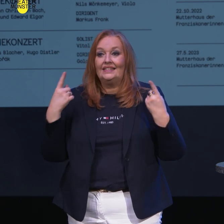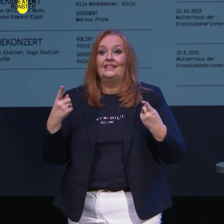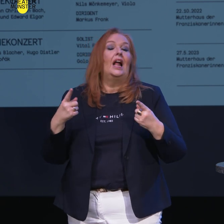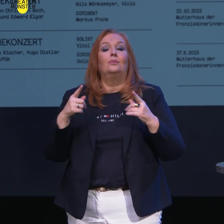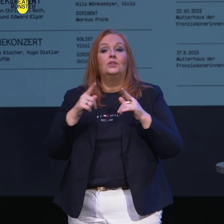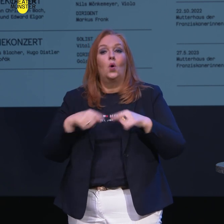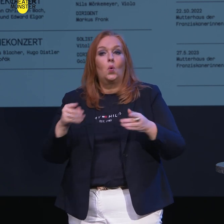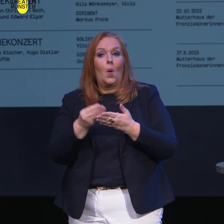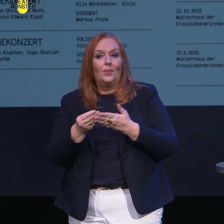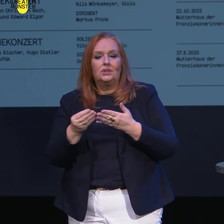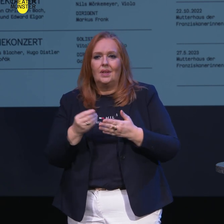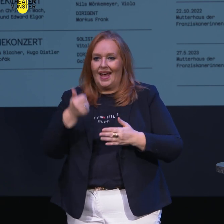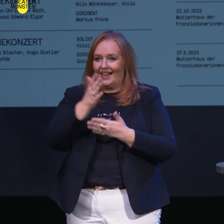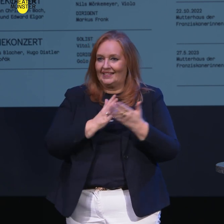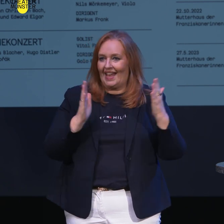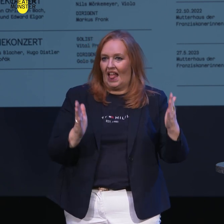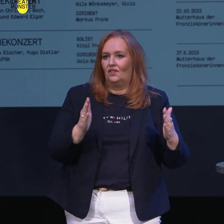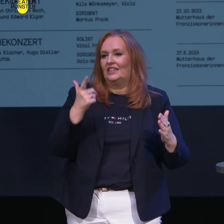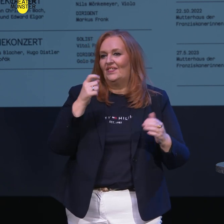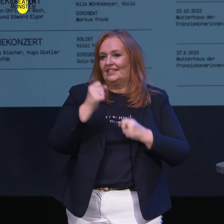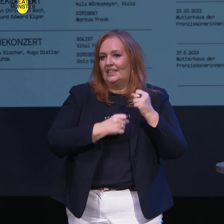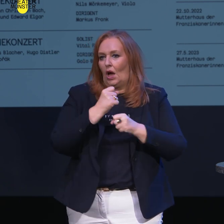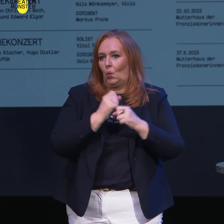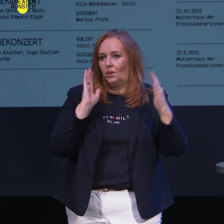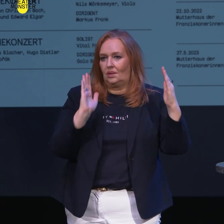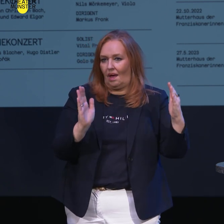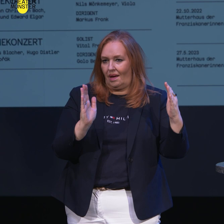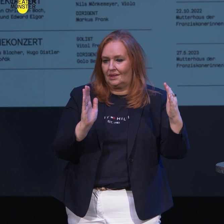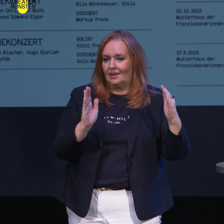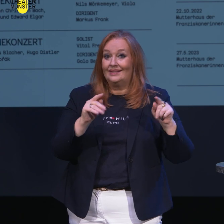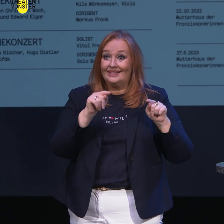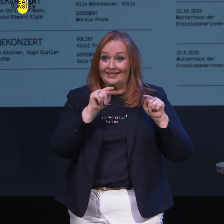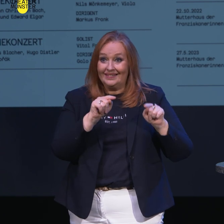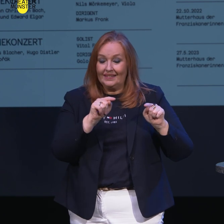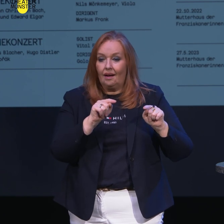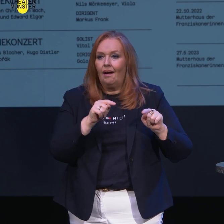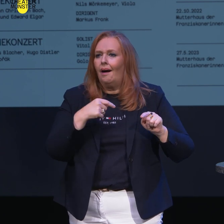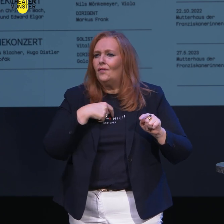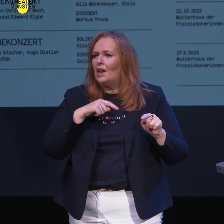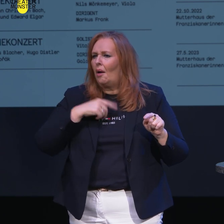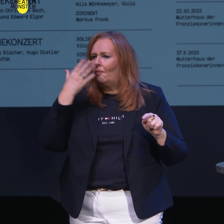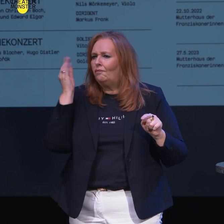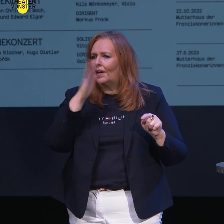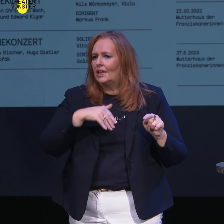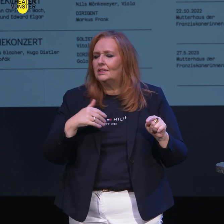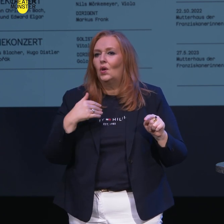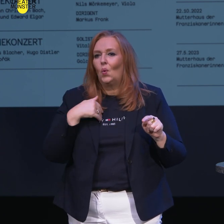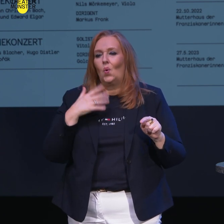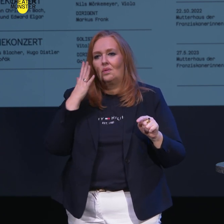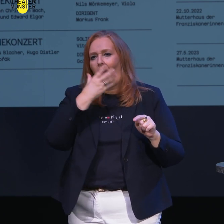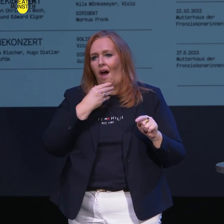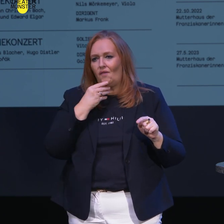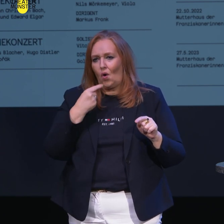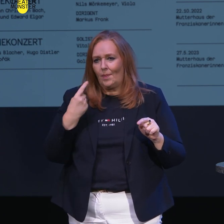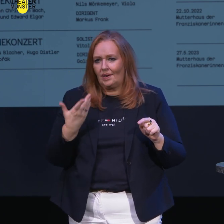Komponistin der ersten Hälfte des 20. Jahrhunderts, die deswegen zu Unrecht vergessen wurde, weil sie Afroamerikanerin